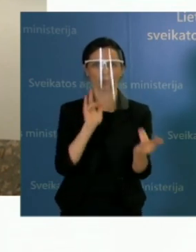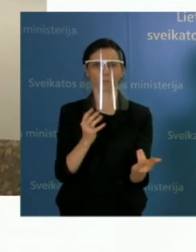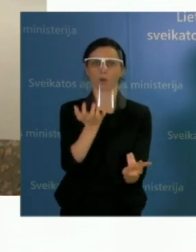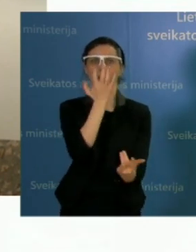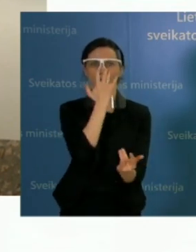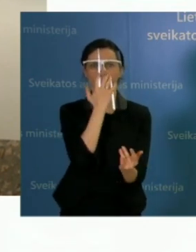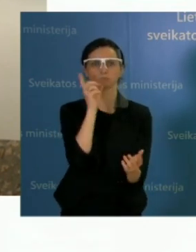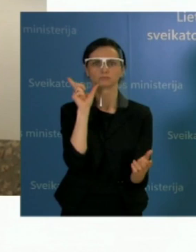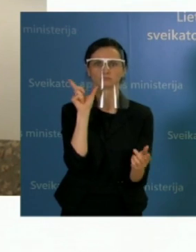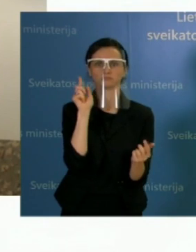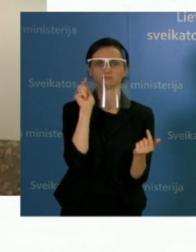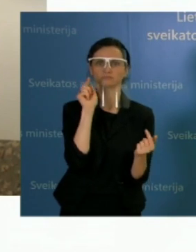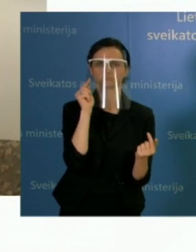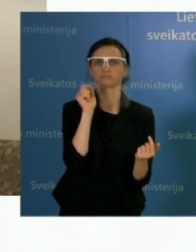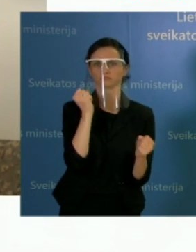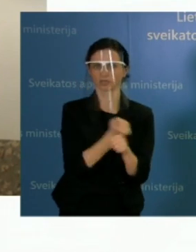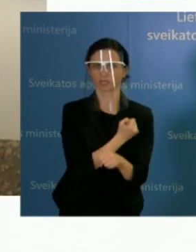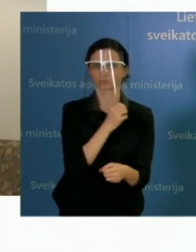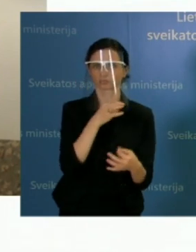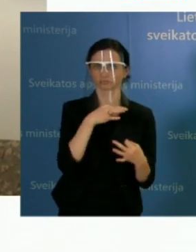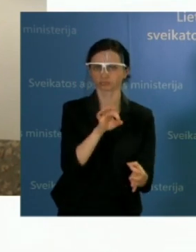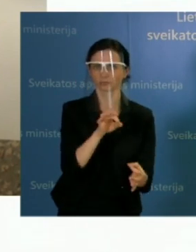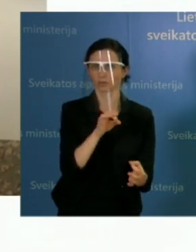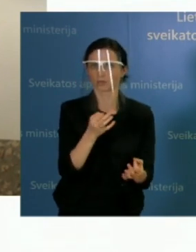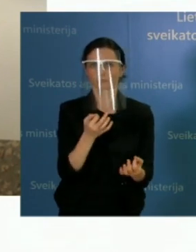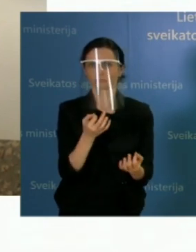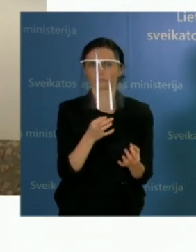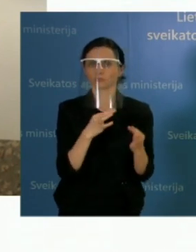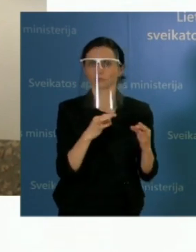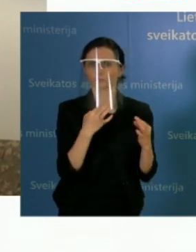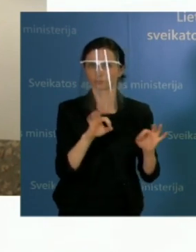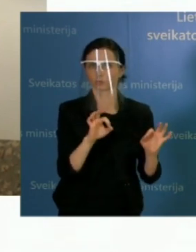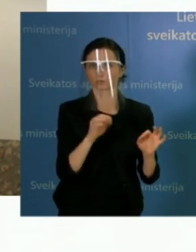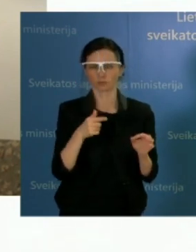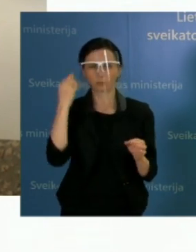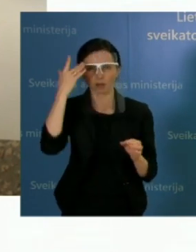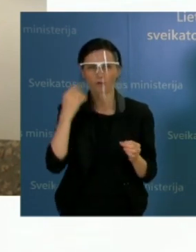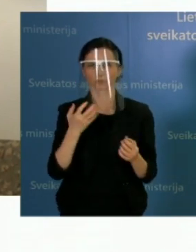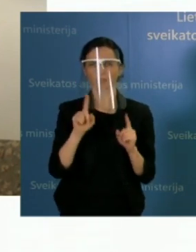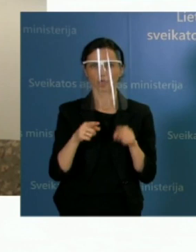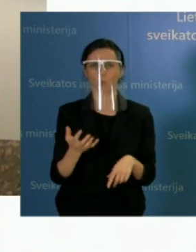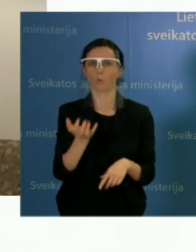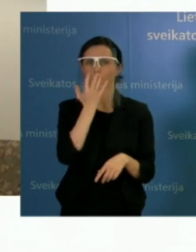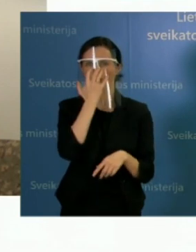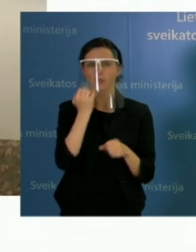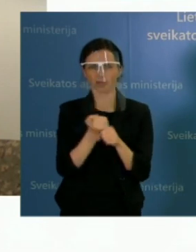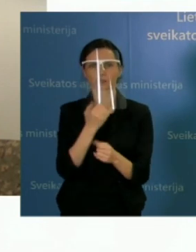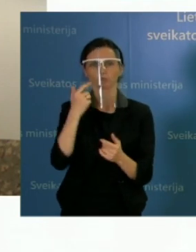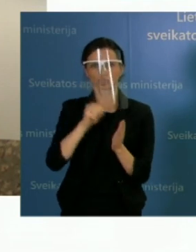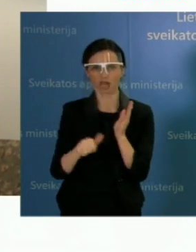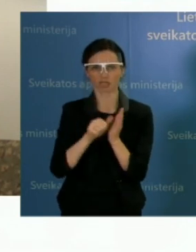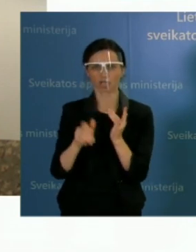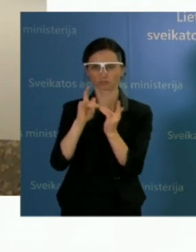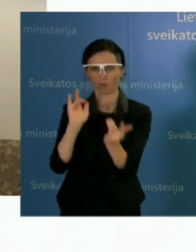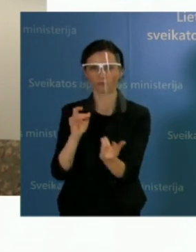Na, įsivaizduokit, reikia sukurti 60 lovų reanimacijos su to pačiu personalu,